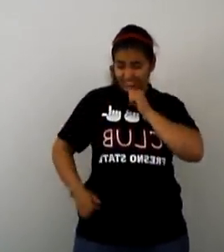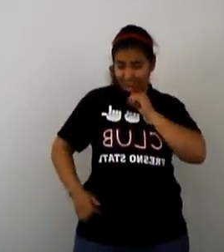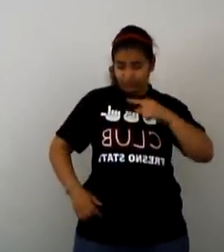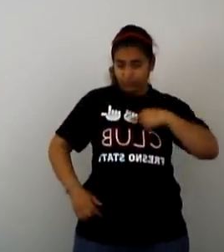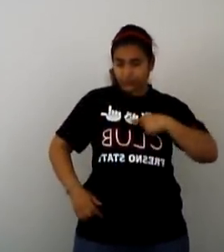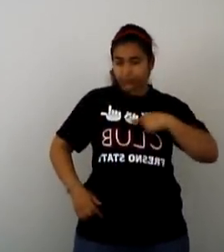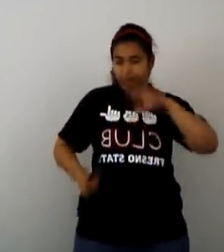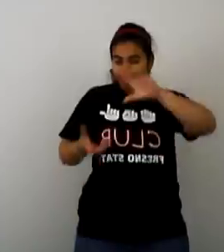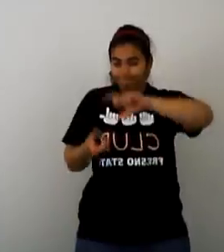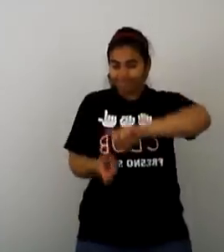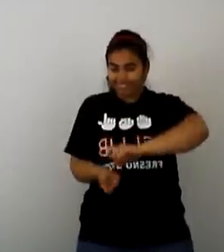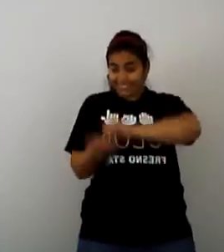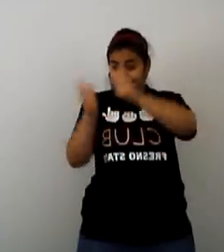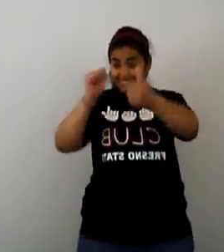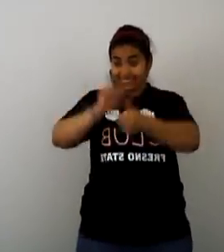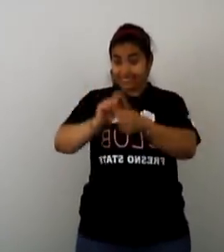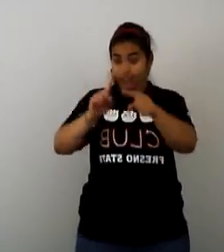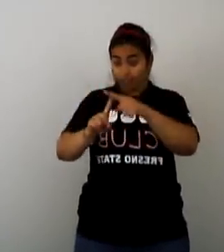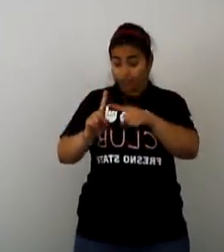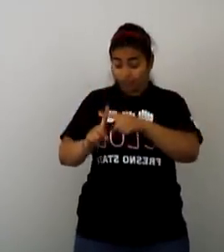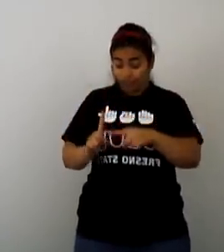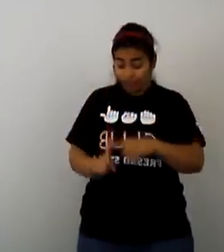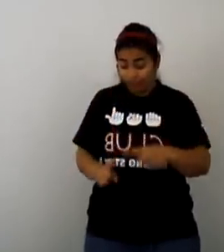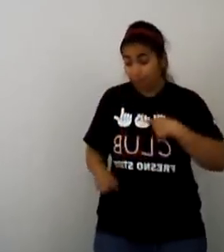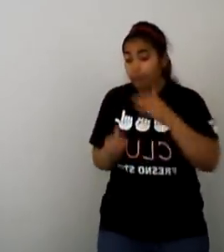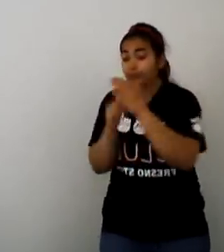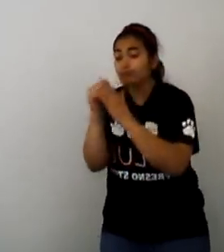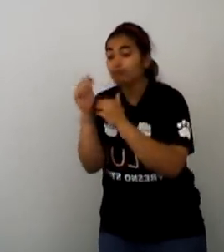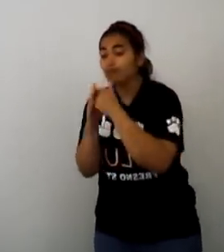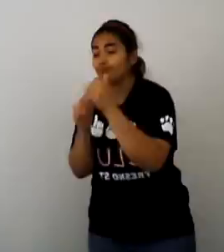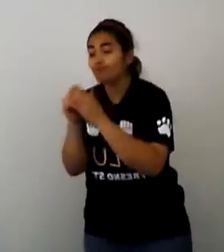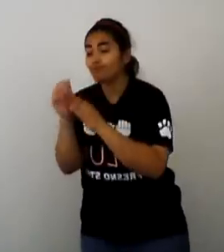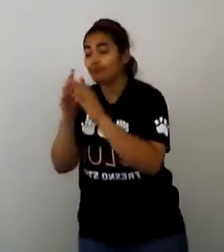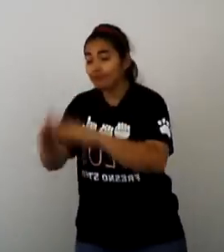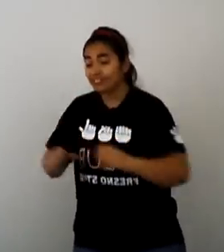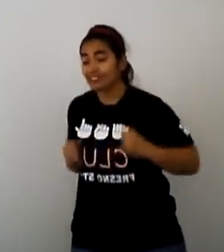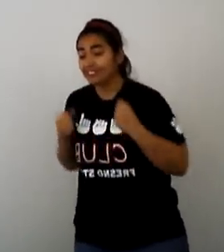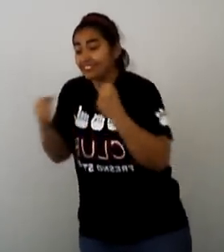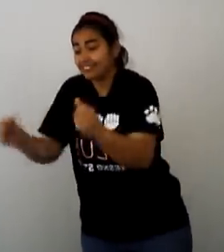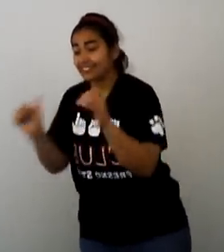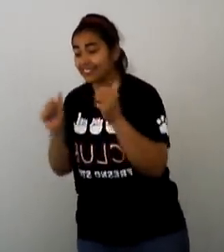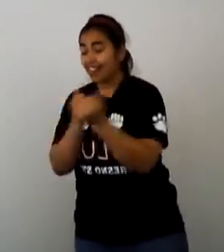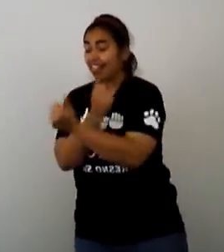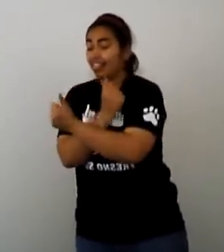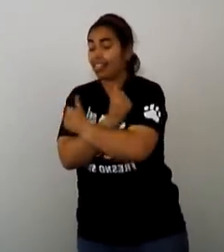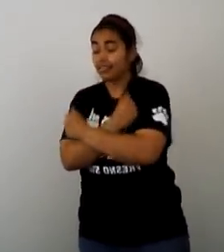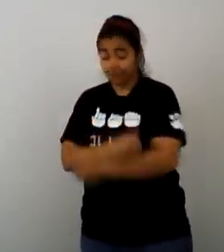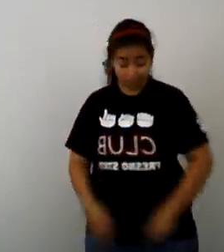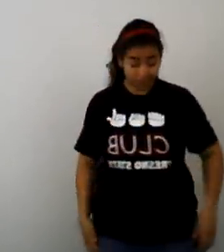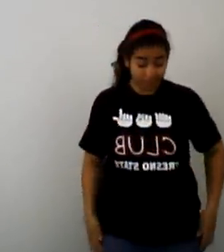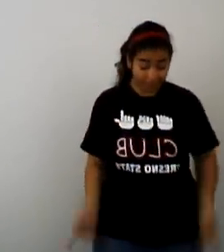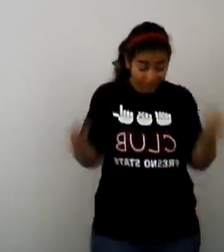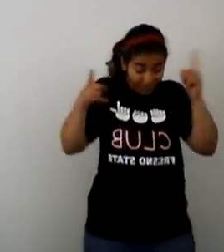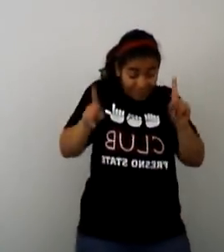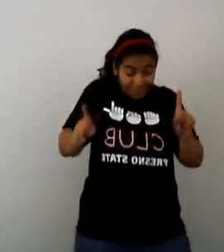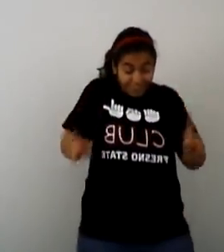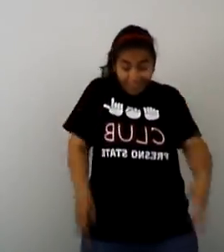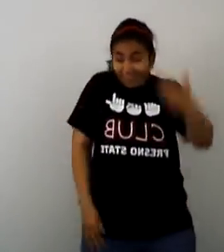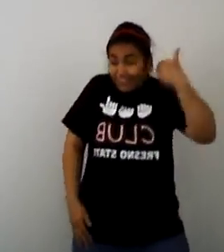contentamiento Soy tu paz, soy tu aliento y tu sustento Estoy aquí Estoy aquí Para ser